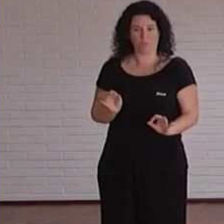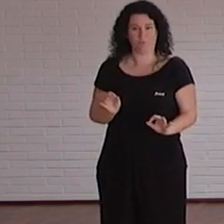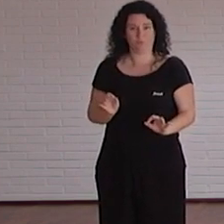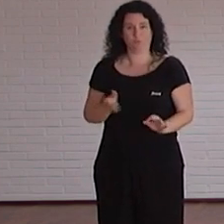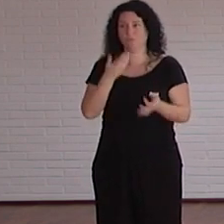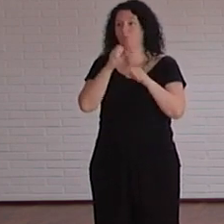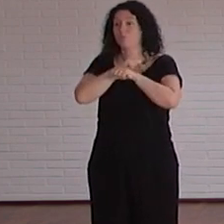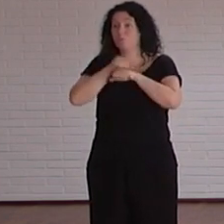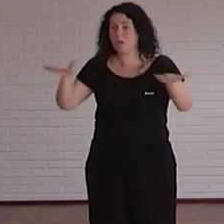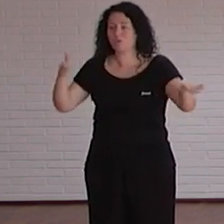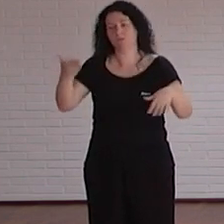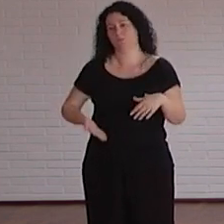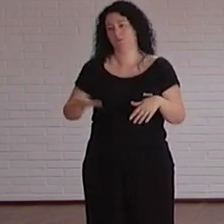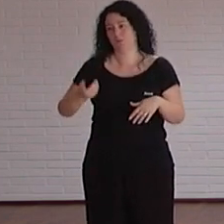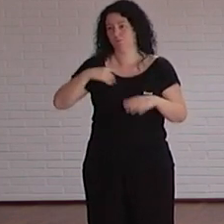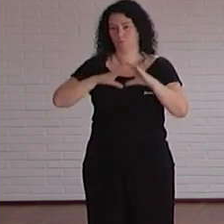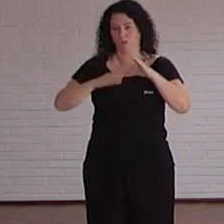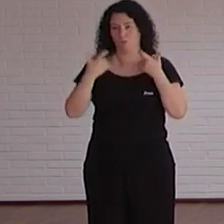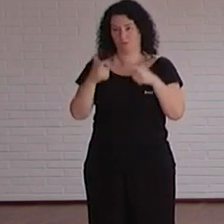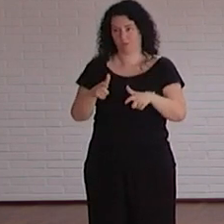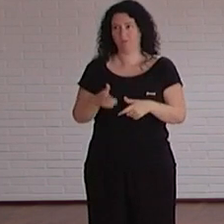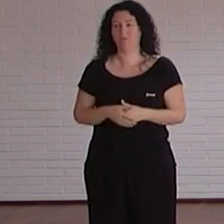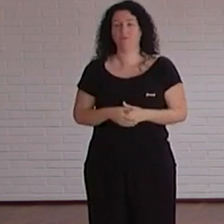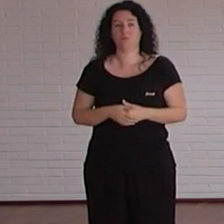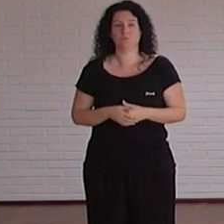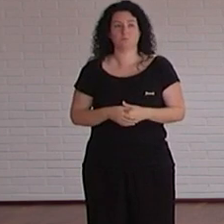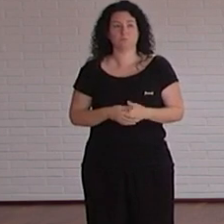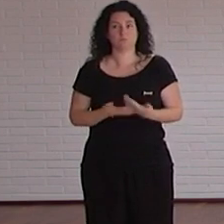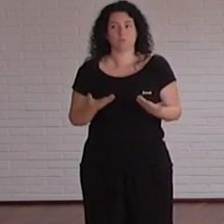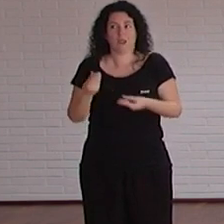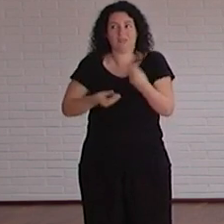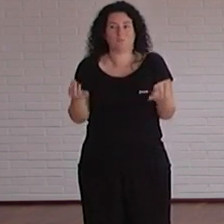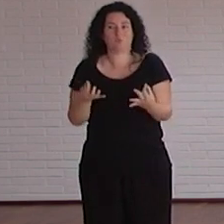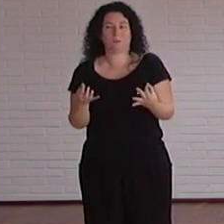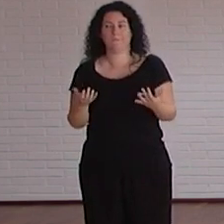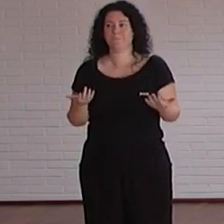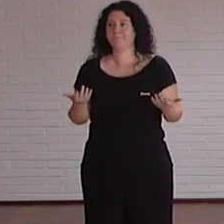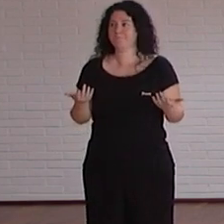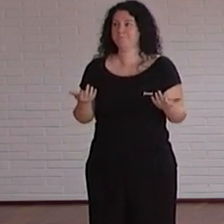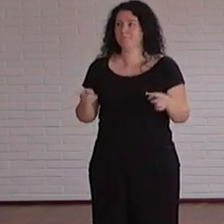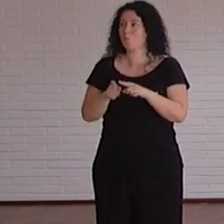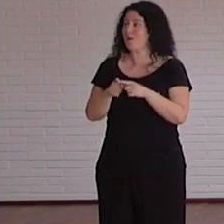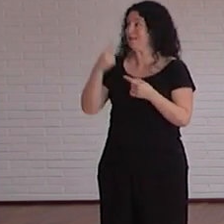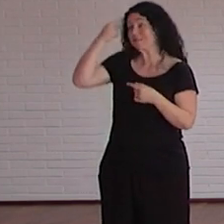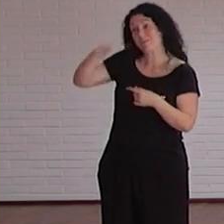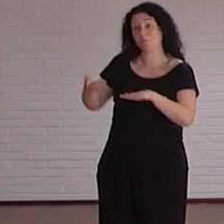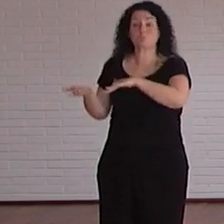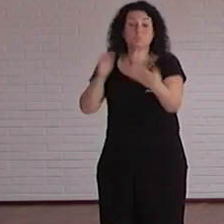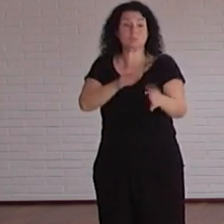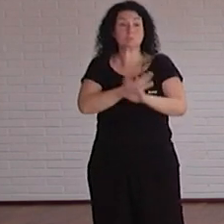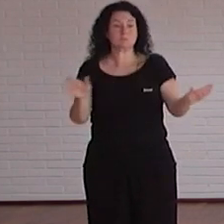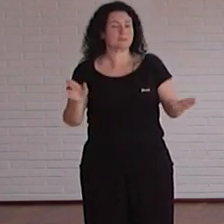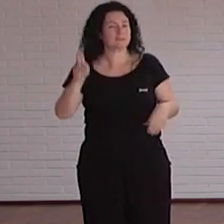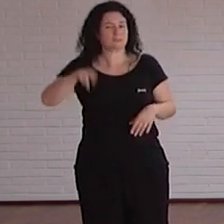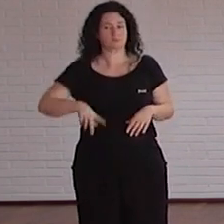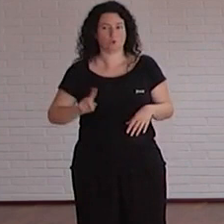por ejemplo en la unidad de comunicación ¿qué hacemos? no solo implementar todo esto que ya sabemos sino además